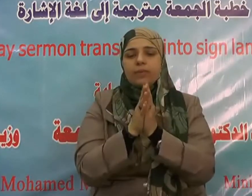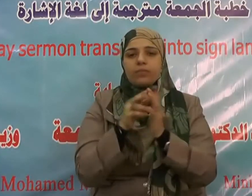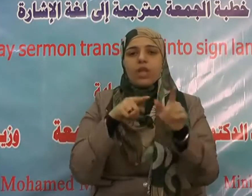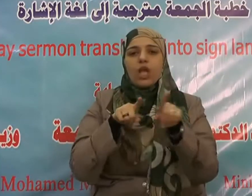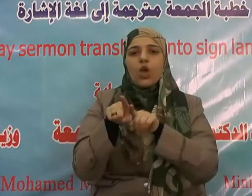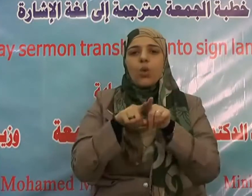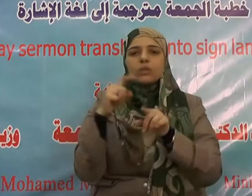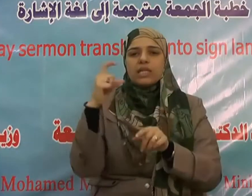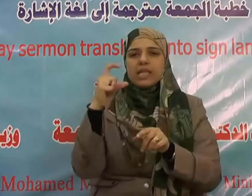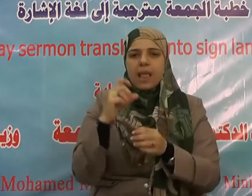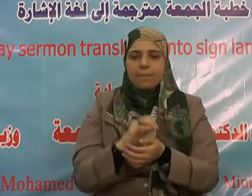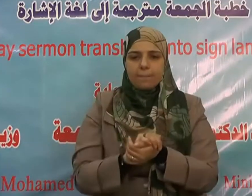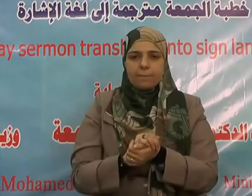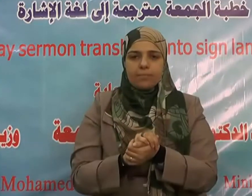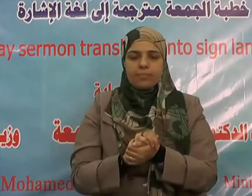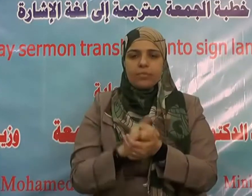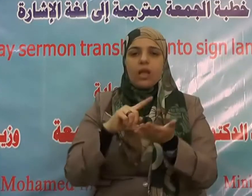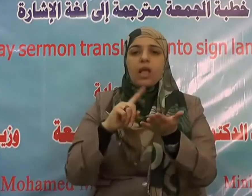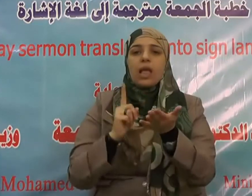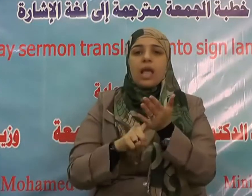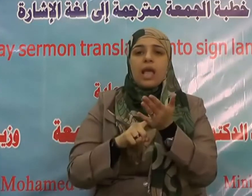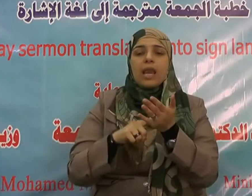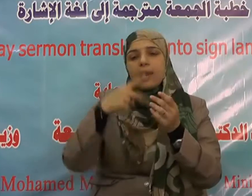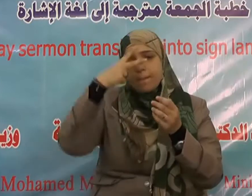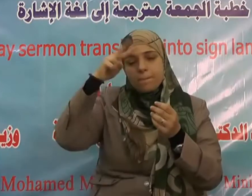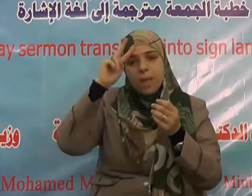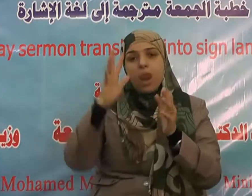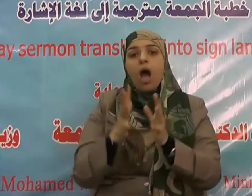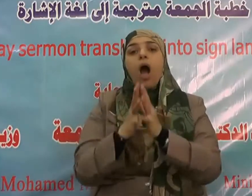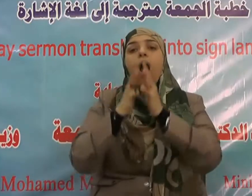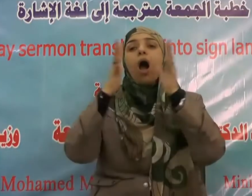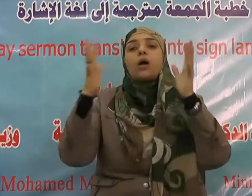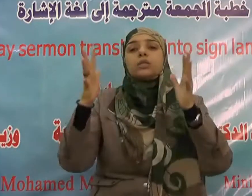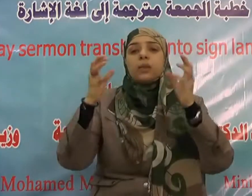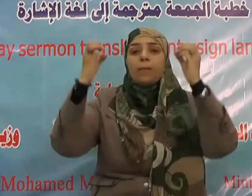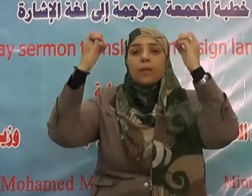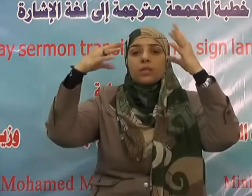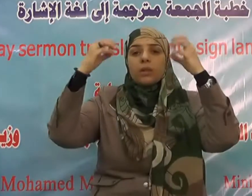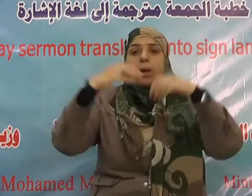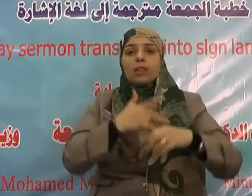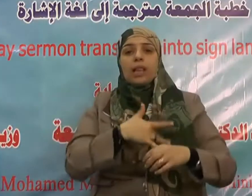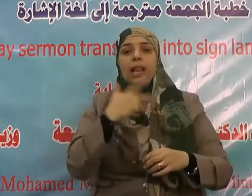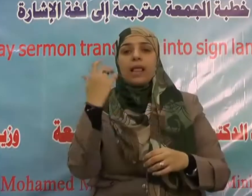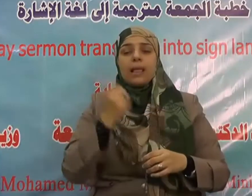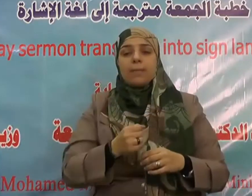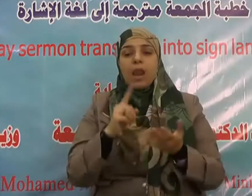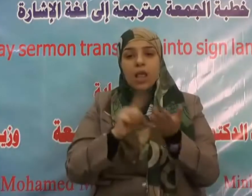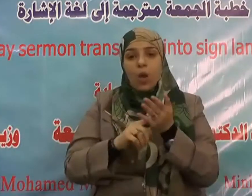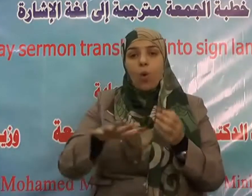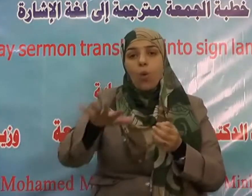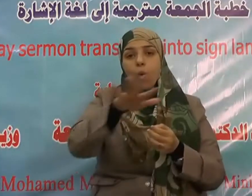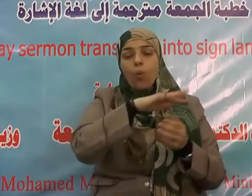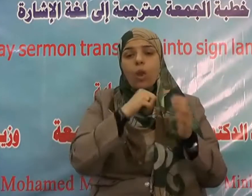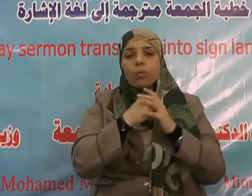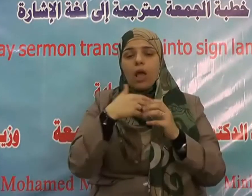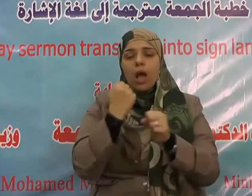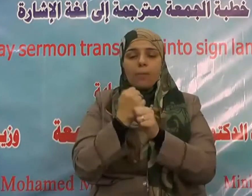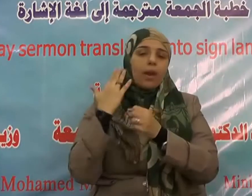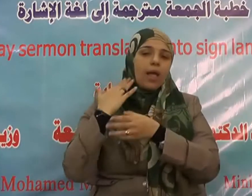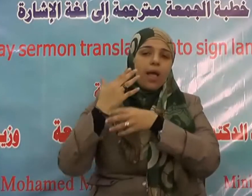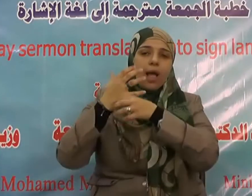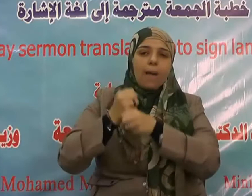أنفسهم وأرواحهم وأموالهم حيث يقول نبينا صلى الله عليه وسلم